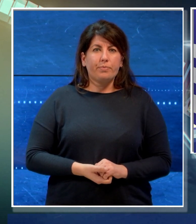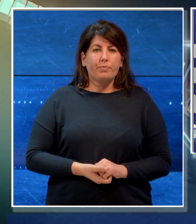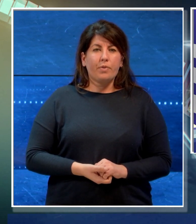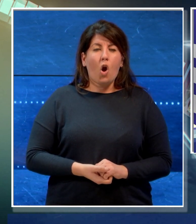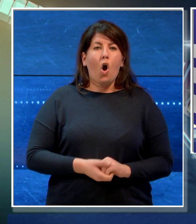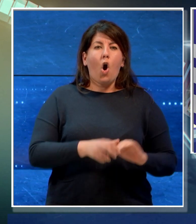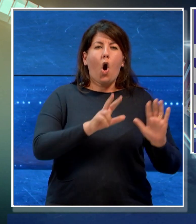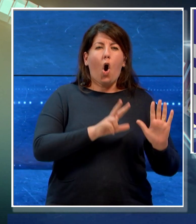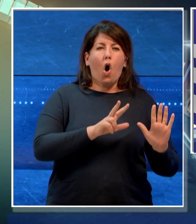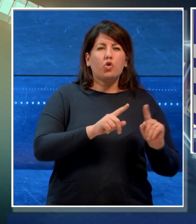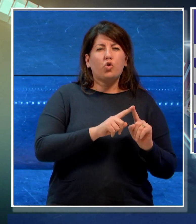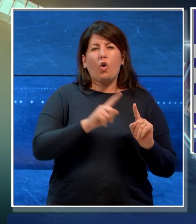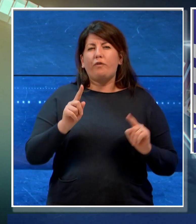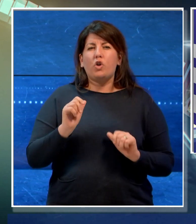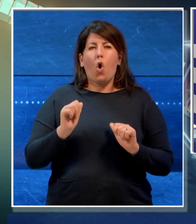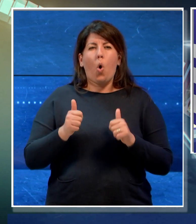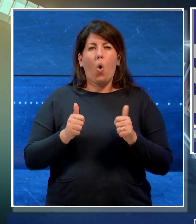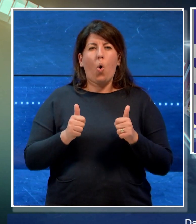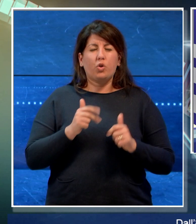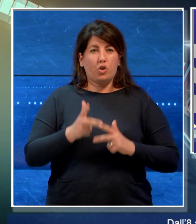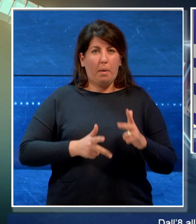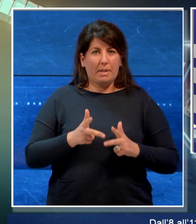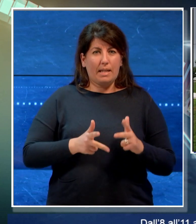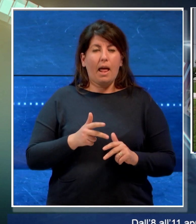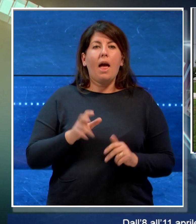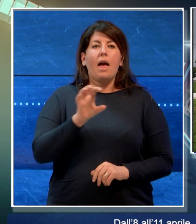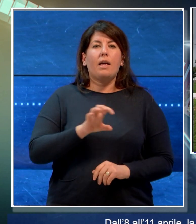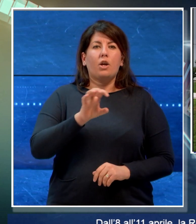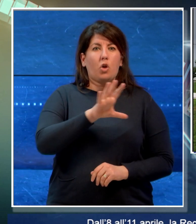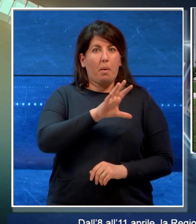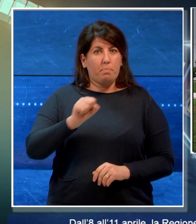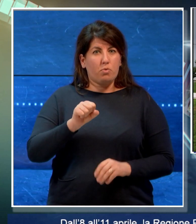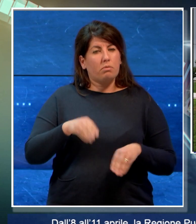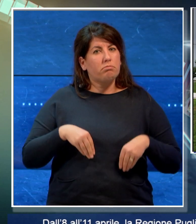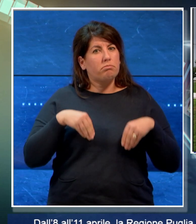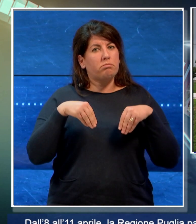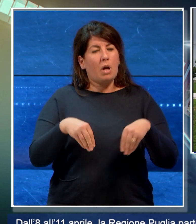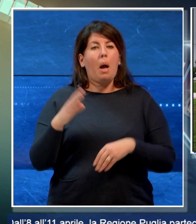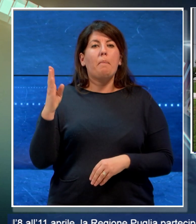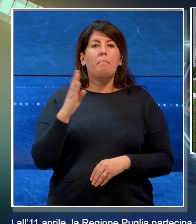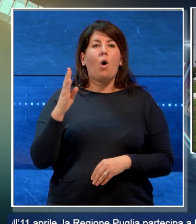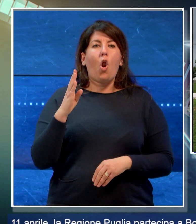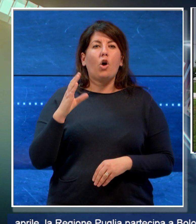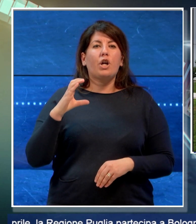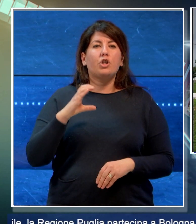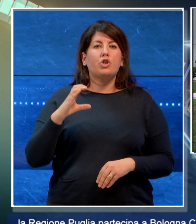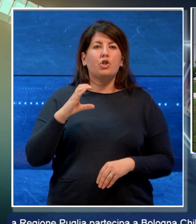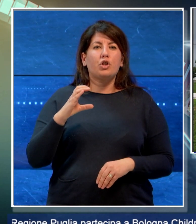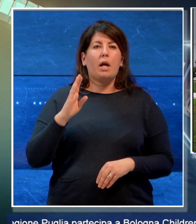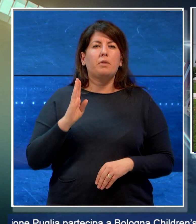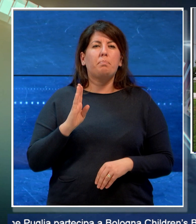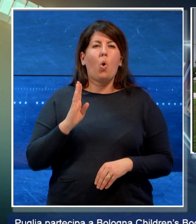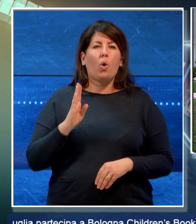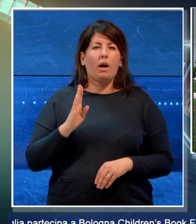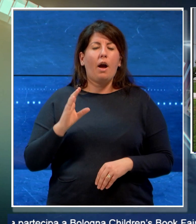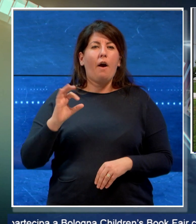'8 all'11 aprile la Regione Puglia partecipa a Bologna Children's Book Fair con